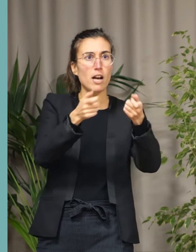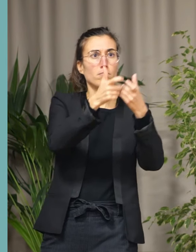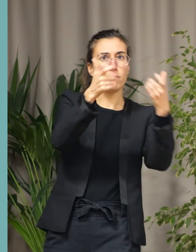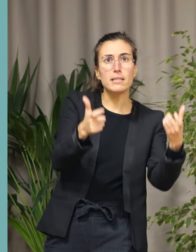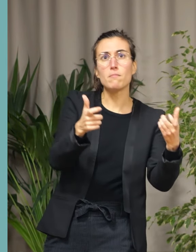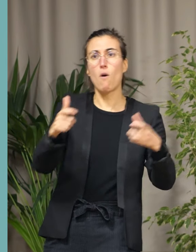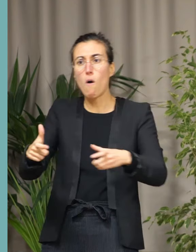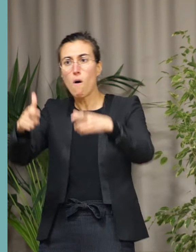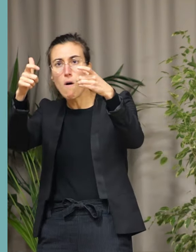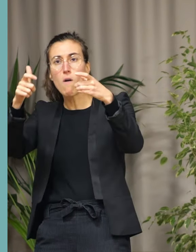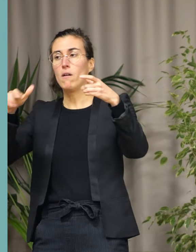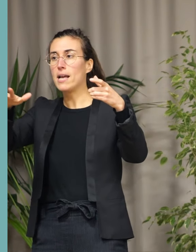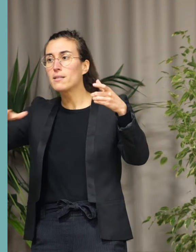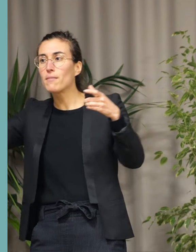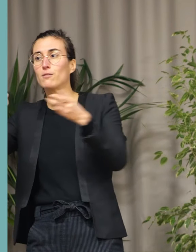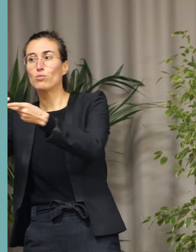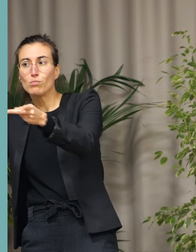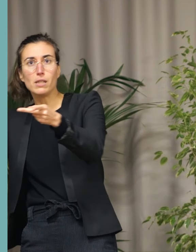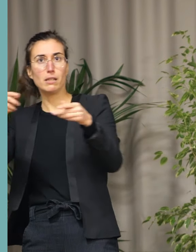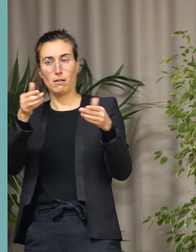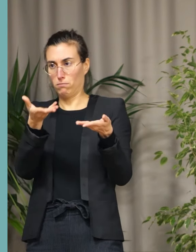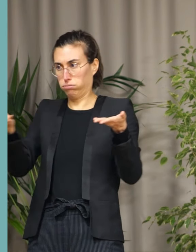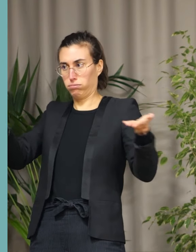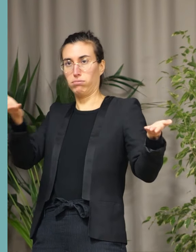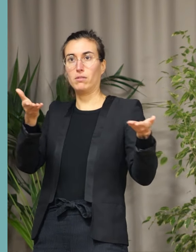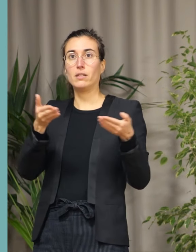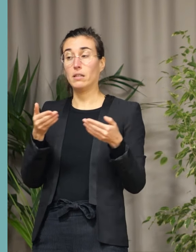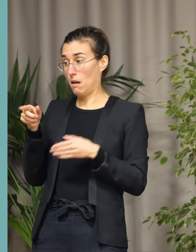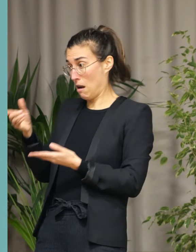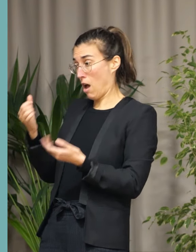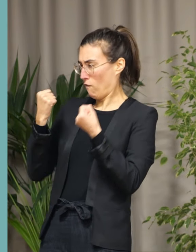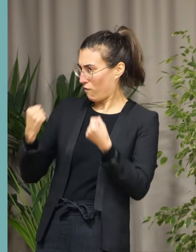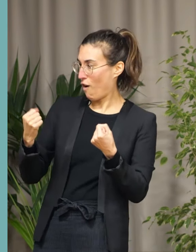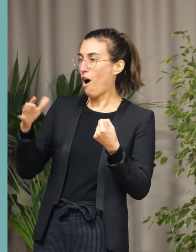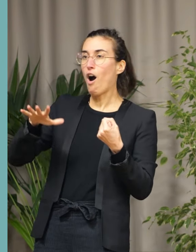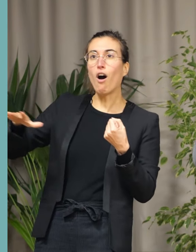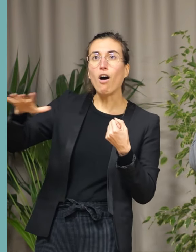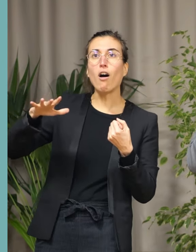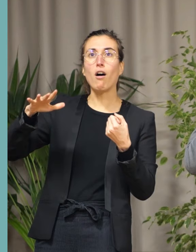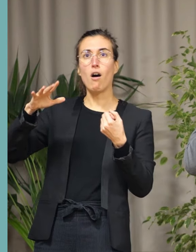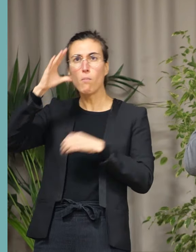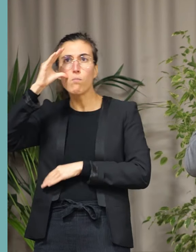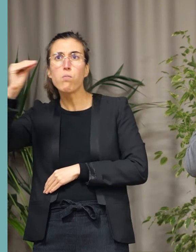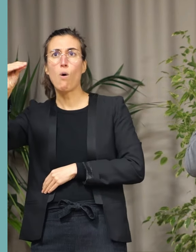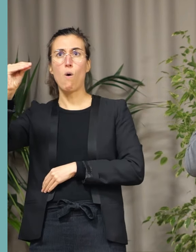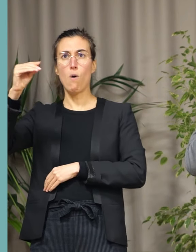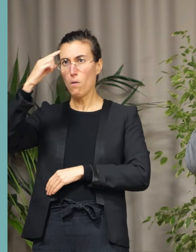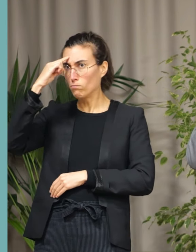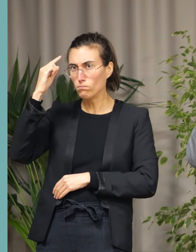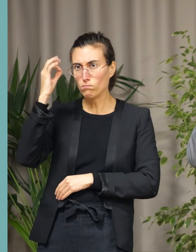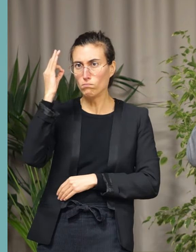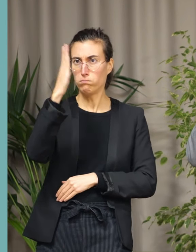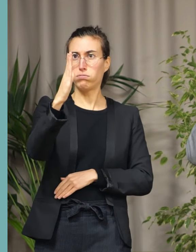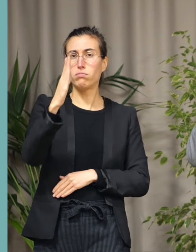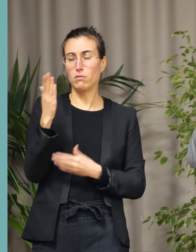Ils ont montré force et détermination, professionnalisme, lorsqu'il a fallu faire face à la crise